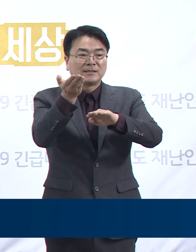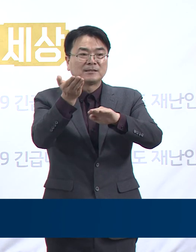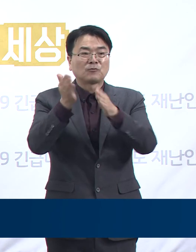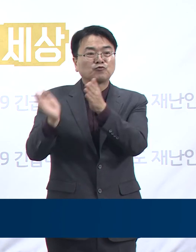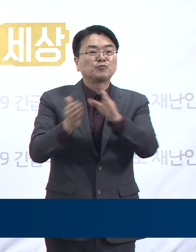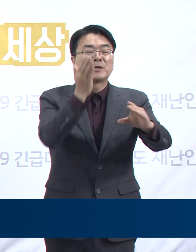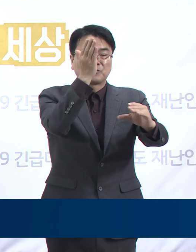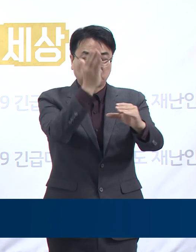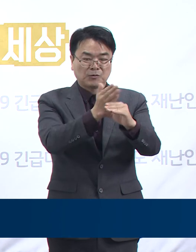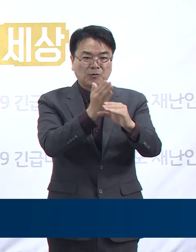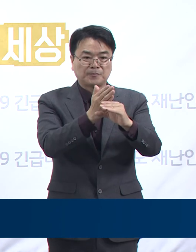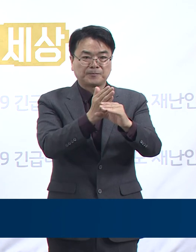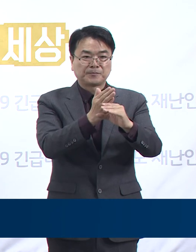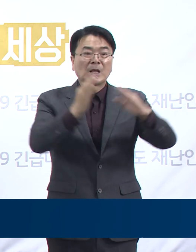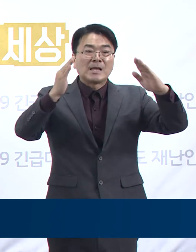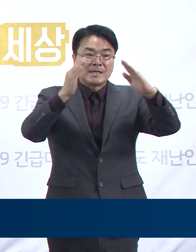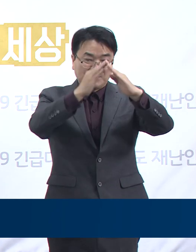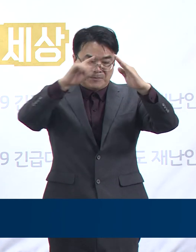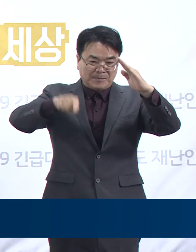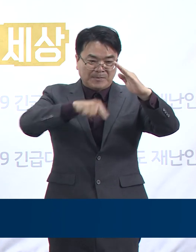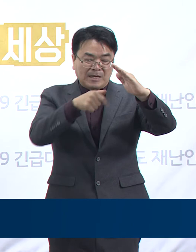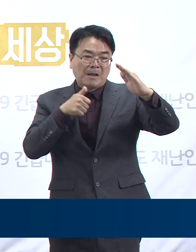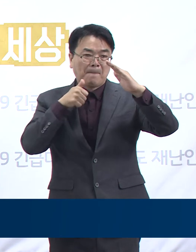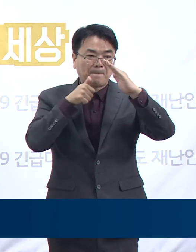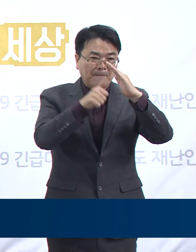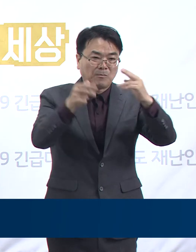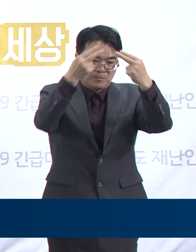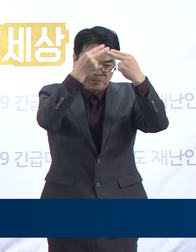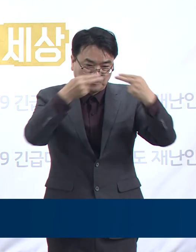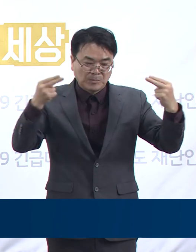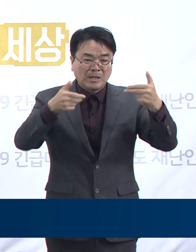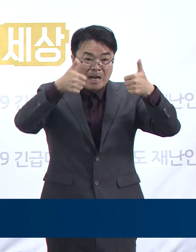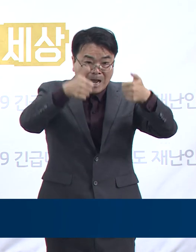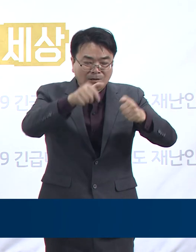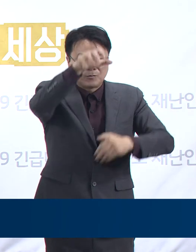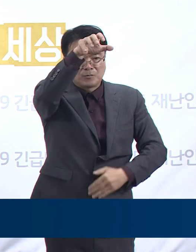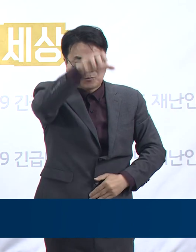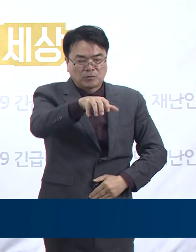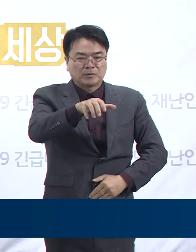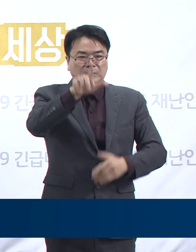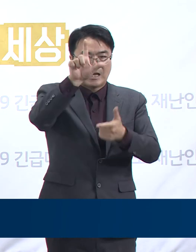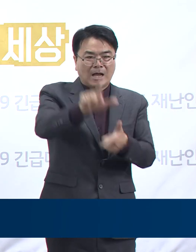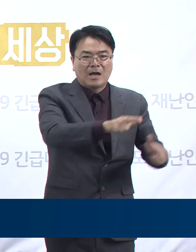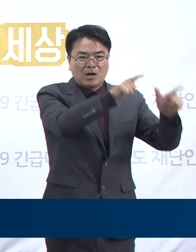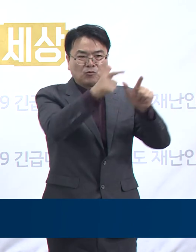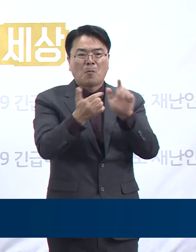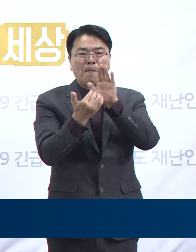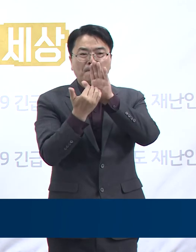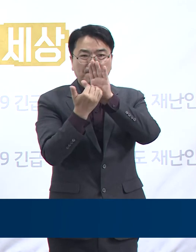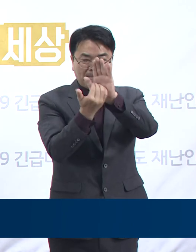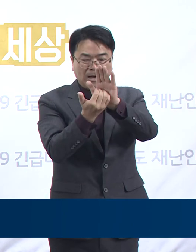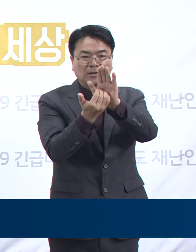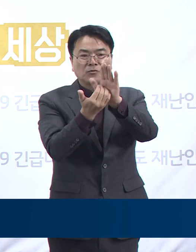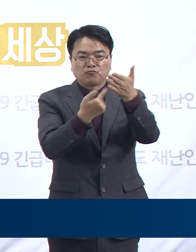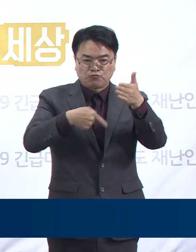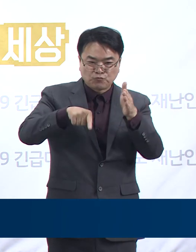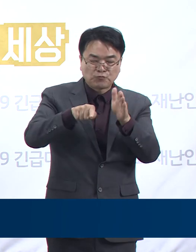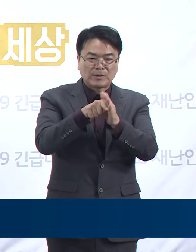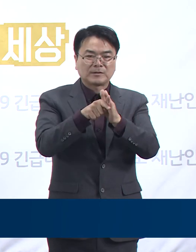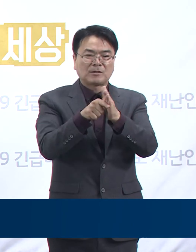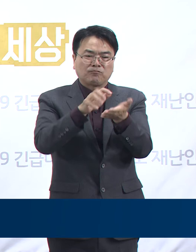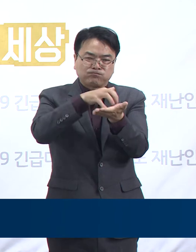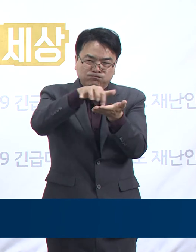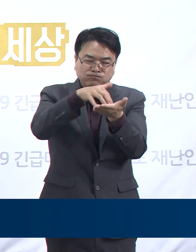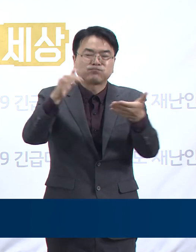봉안시설 등은 하루 총 방문자 수를 지정하고 준수토록하고 마스크 미착용자에 대해서는 출입